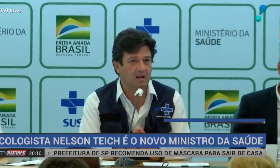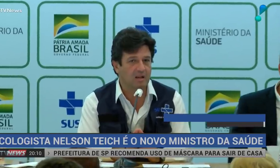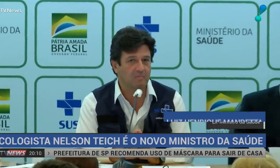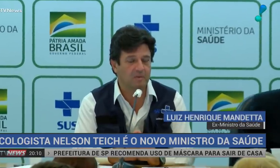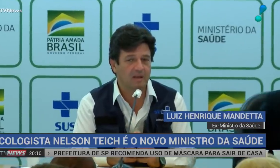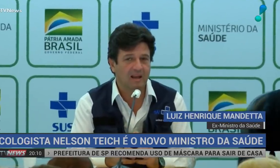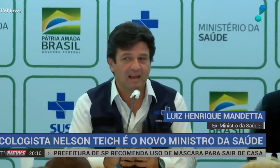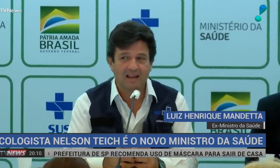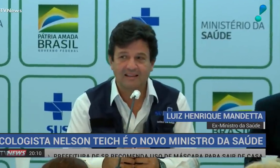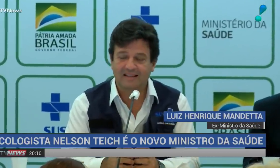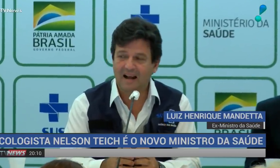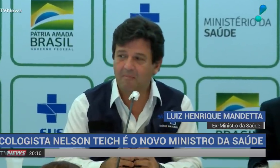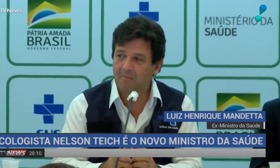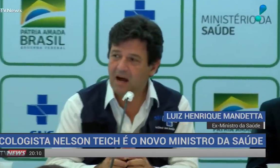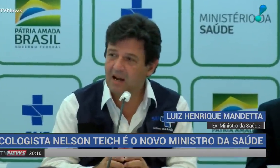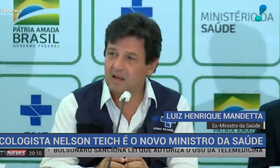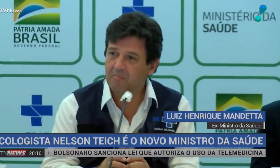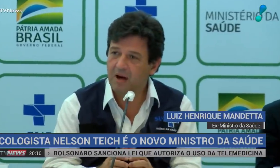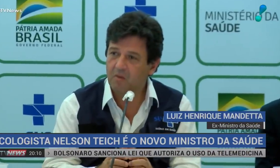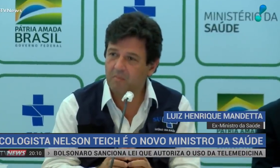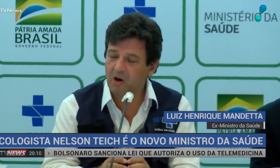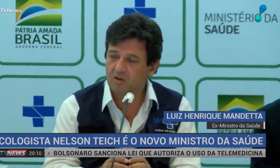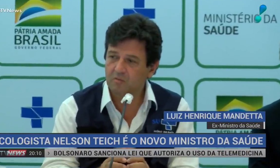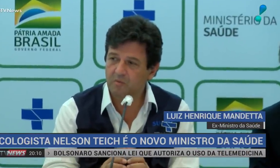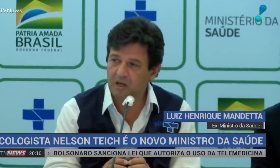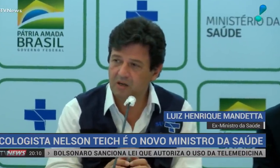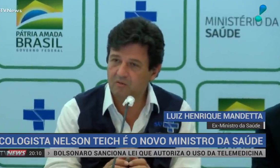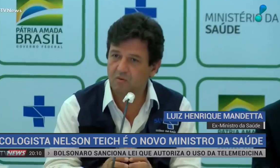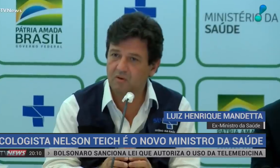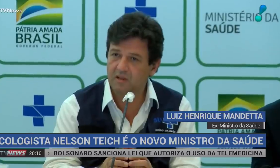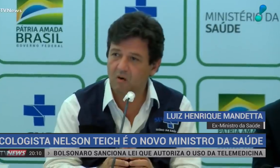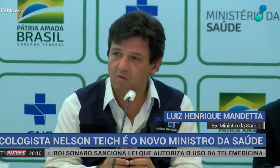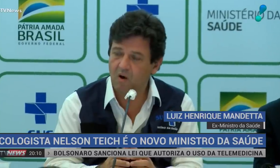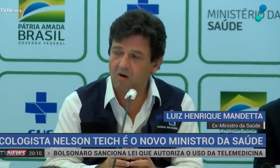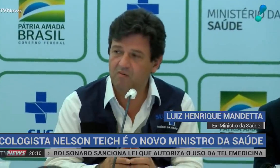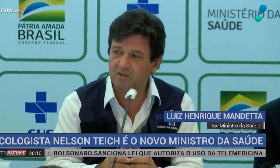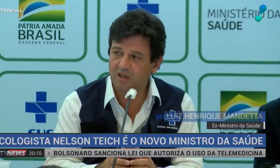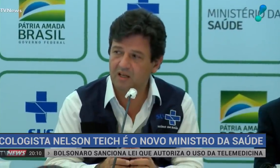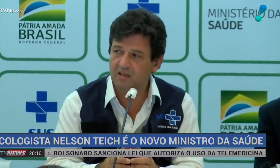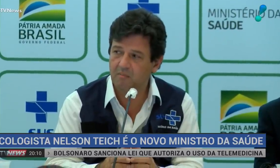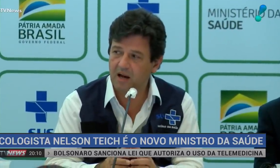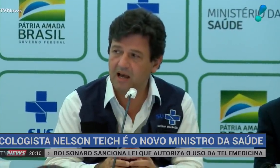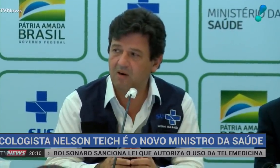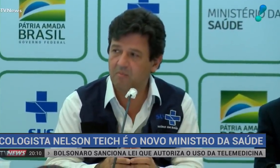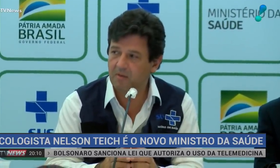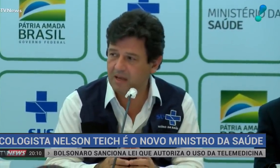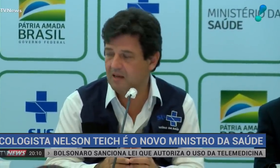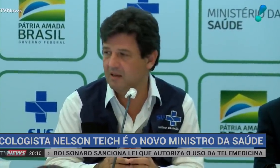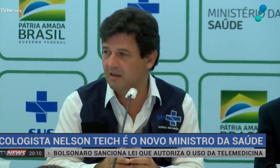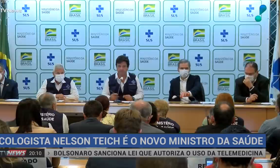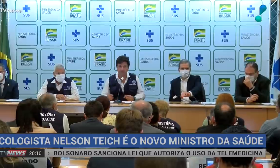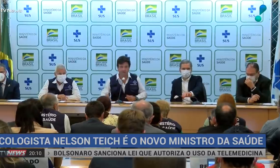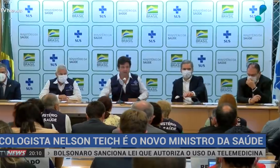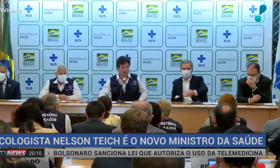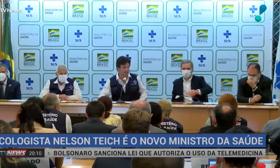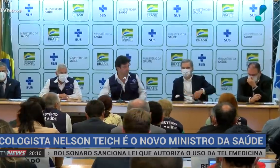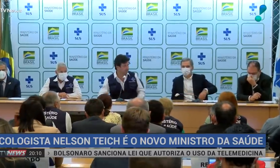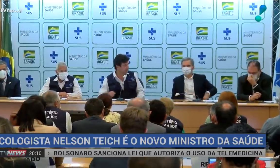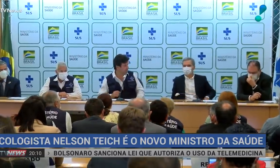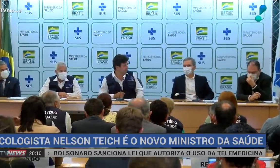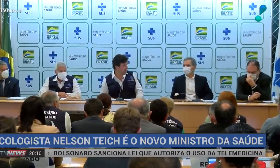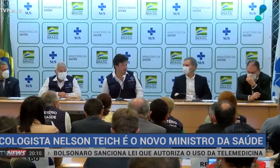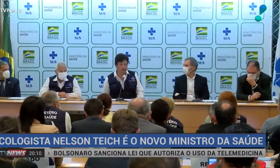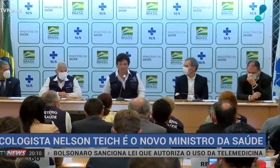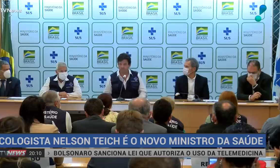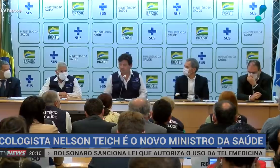aqui a melhor equipe. Trabalhem para o próximo ministro, tal qual vocês trabalharam para mim. Nas últimas